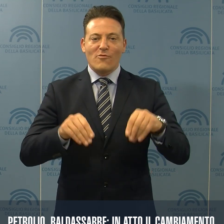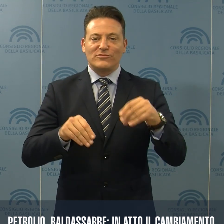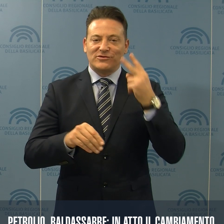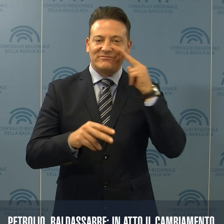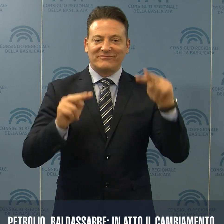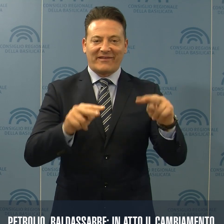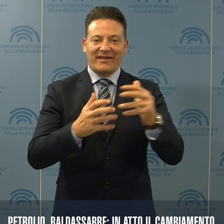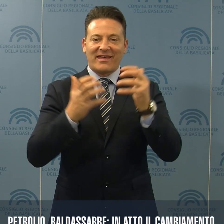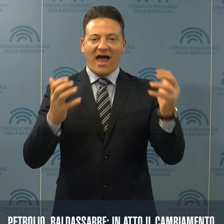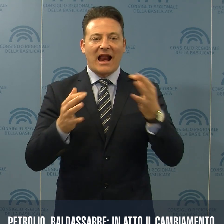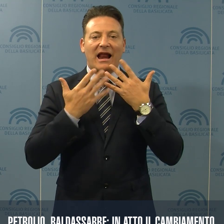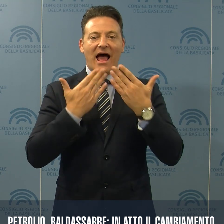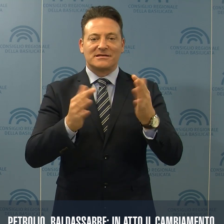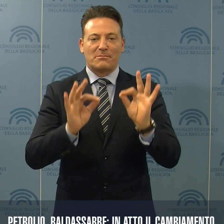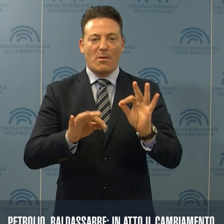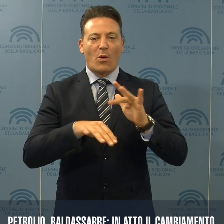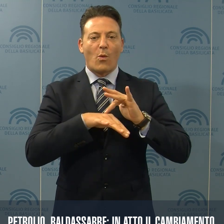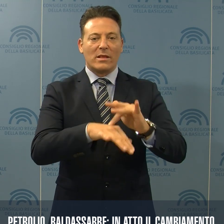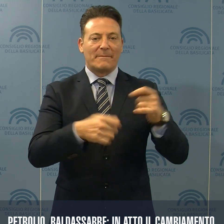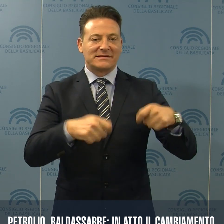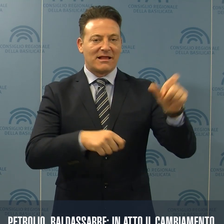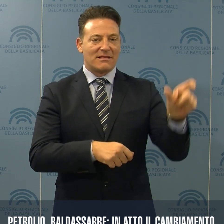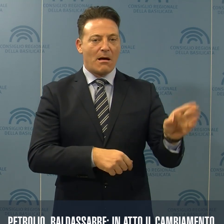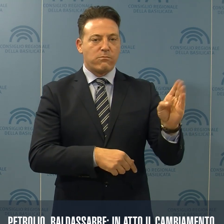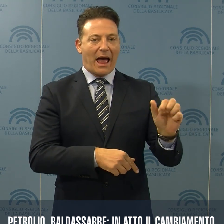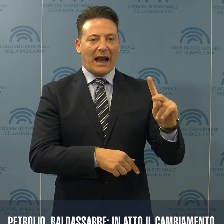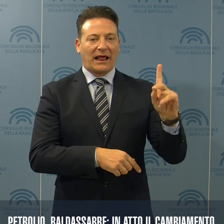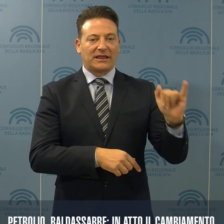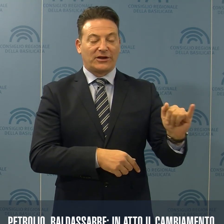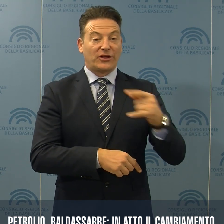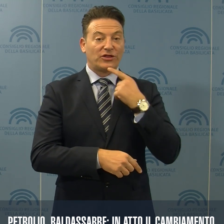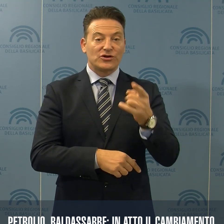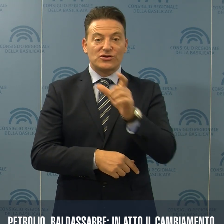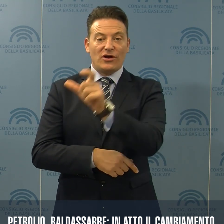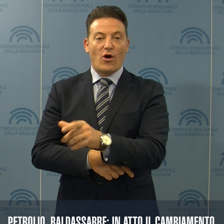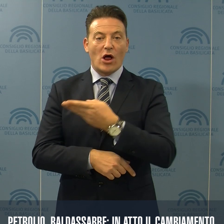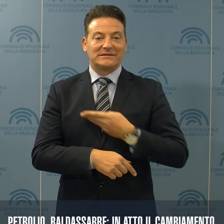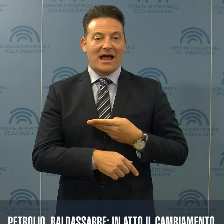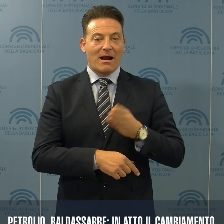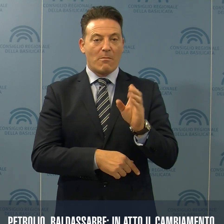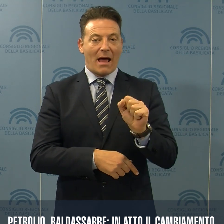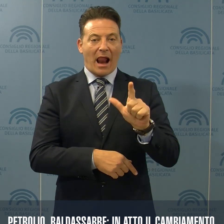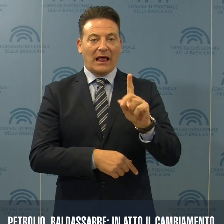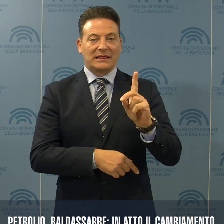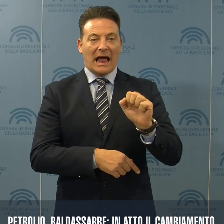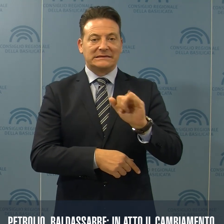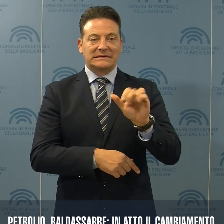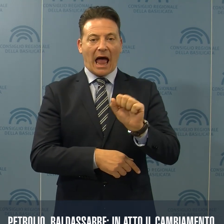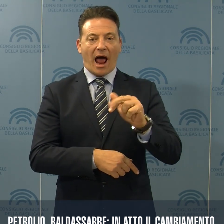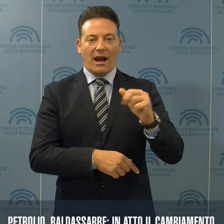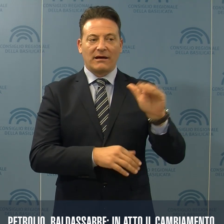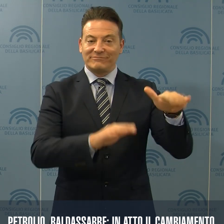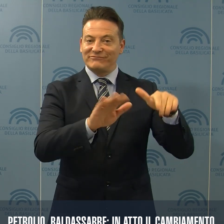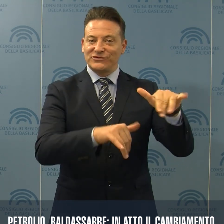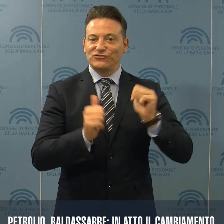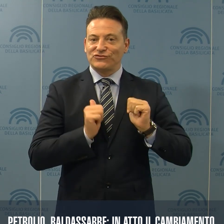manifestando alla guida del presidente Bardi. Lo sostiene il consigliere Baldassarre, richiamando